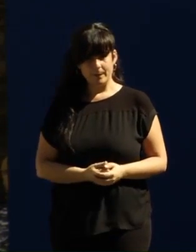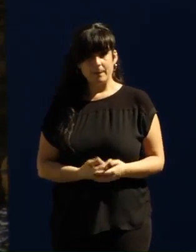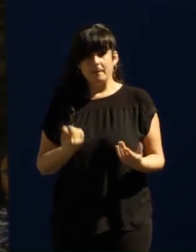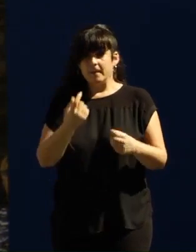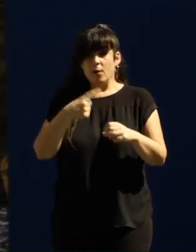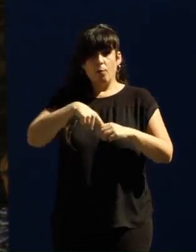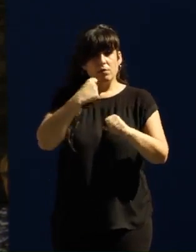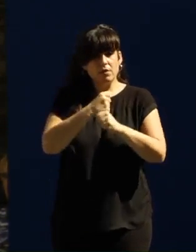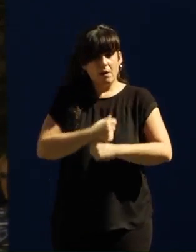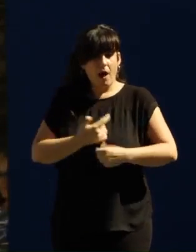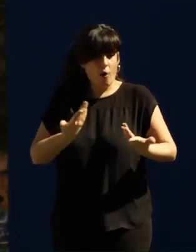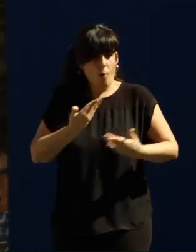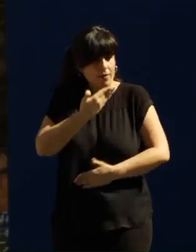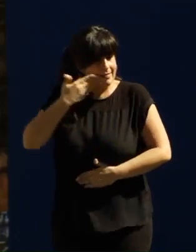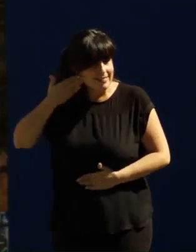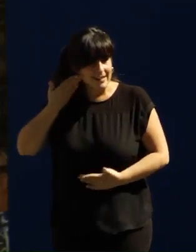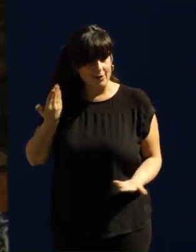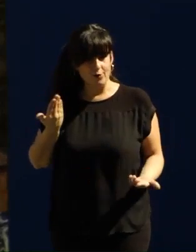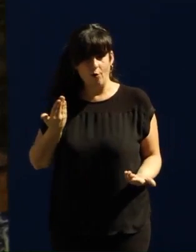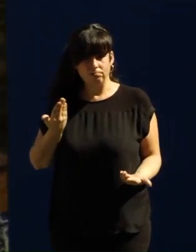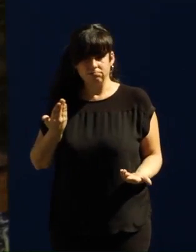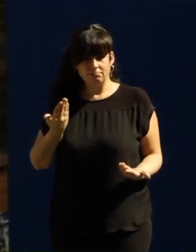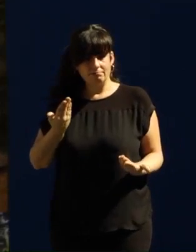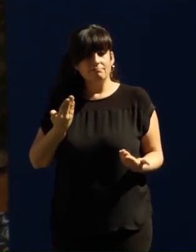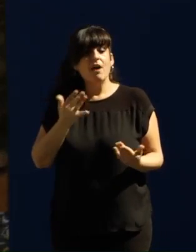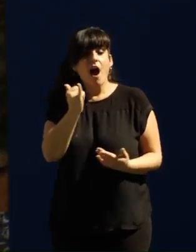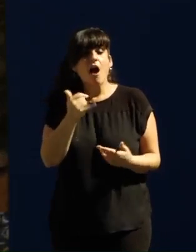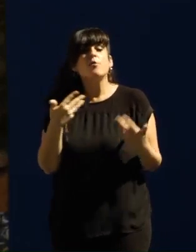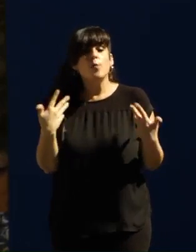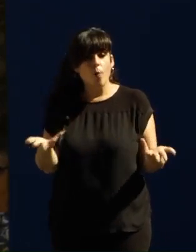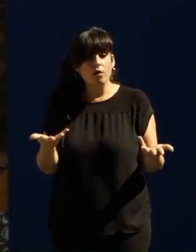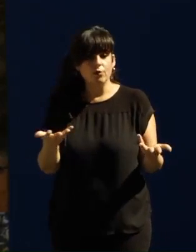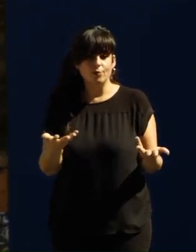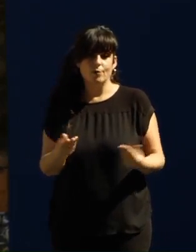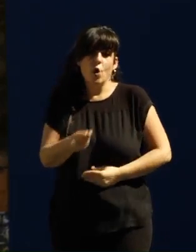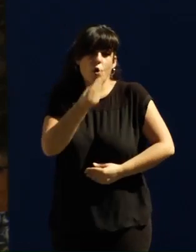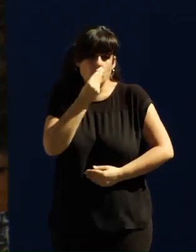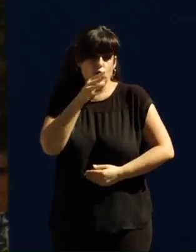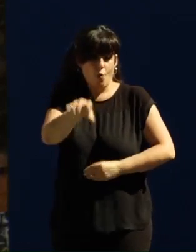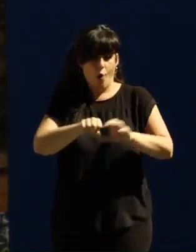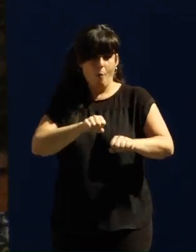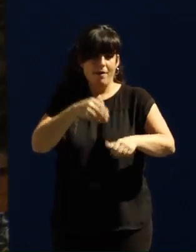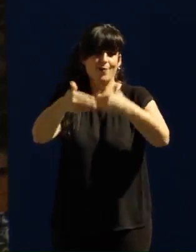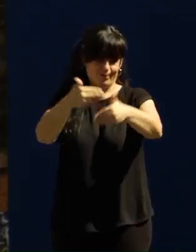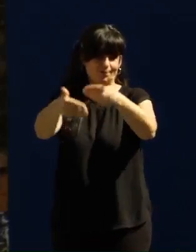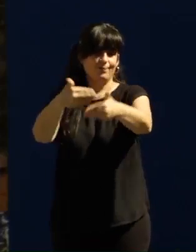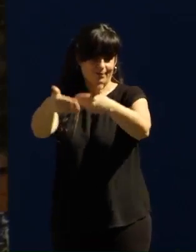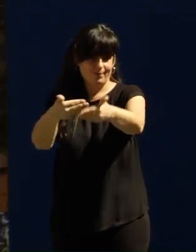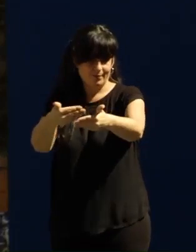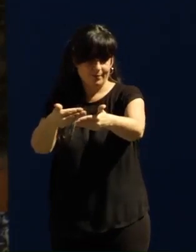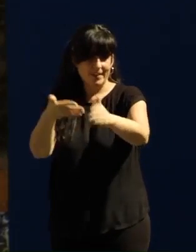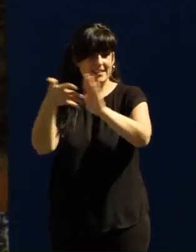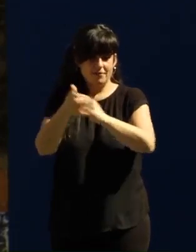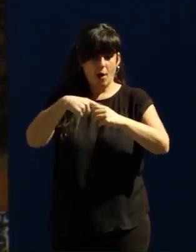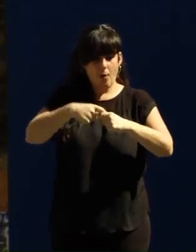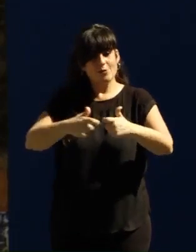decente, de calidad, con derechos y sin precariedad hasta que no se recupere el consumo. Y para recuperar el consumo tenemos